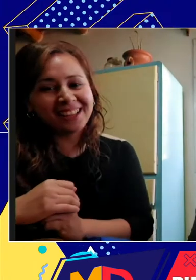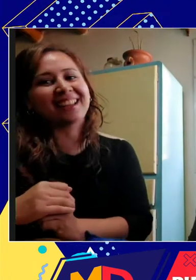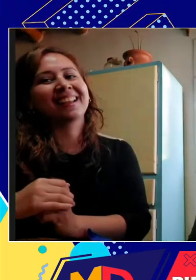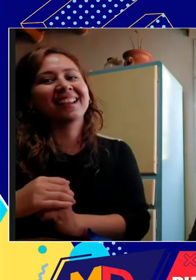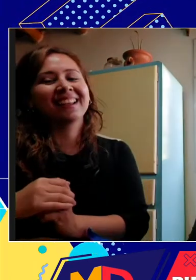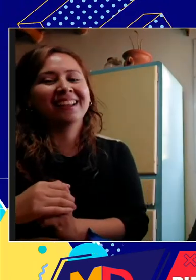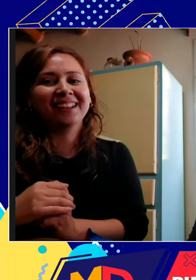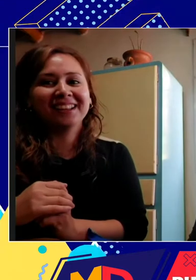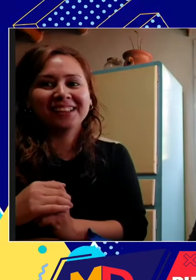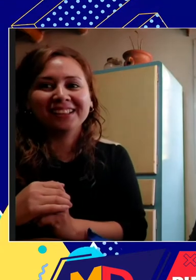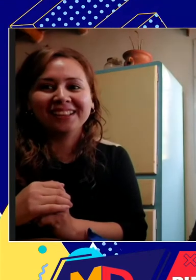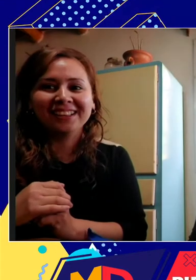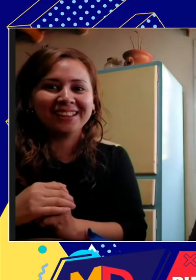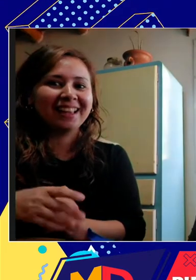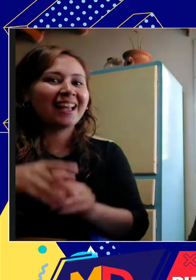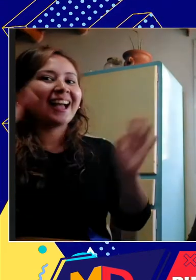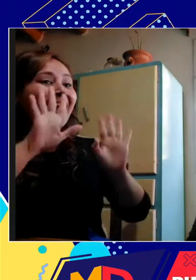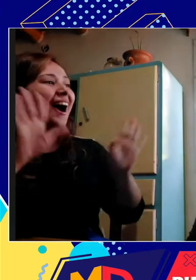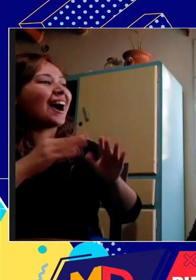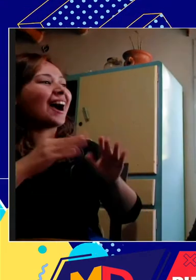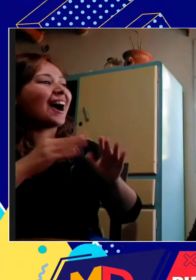Bienvenida, Ana. Ahora sí, acá estamos.